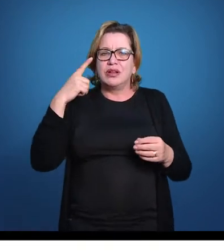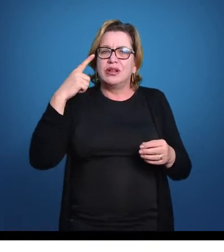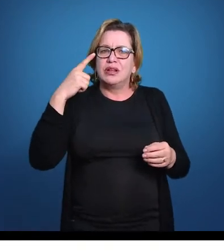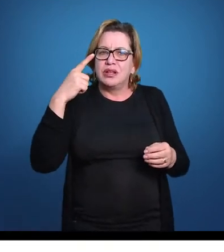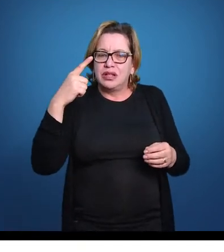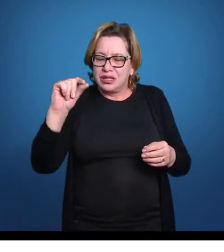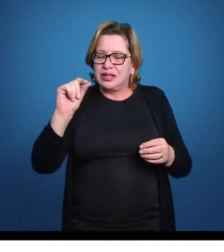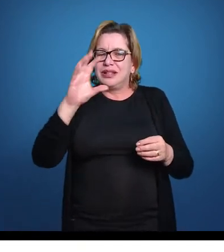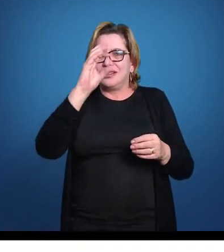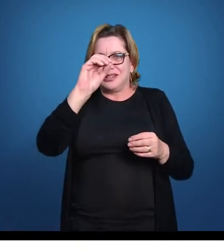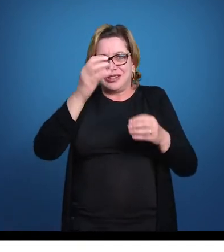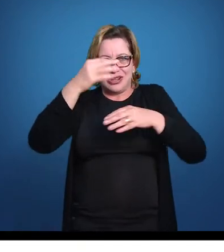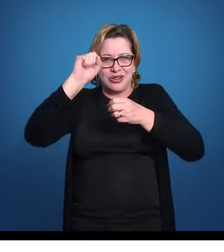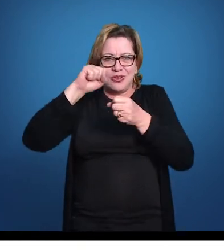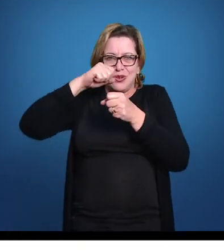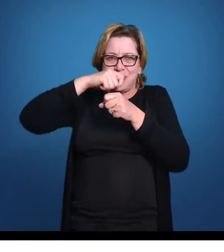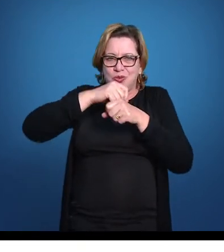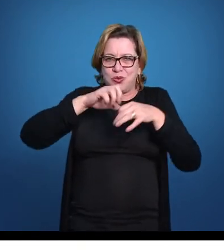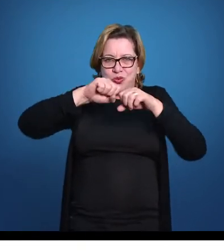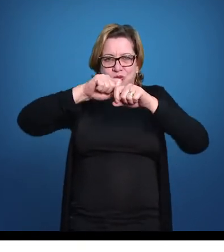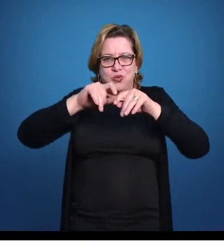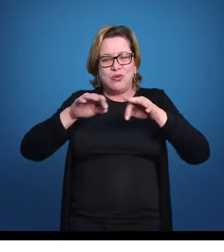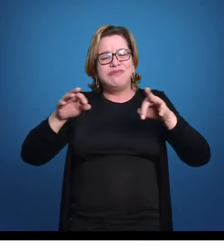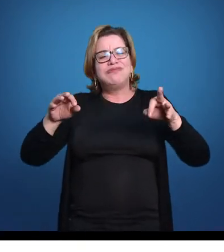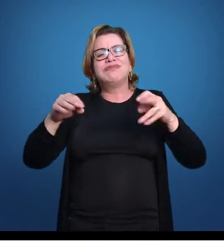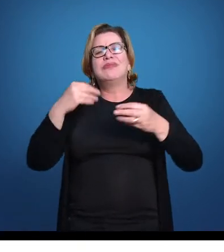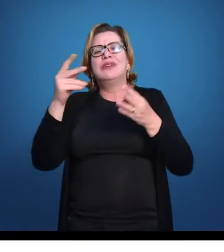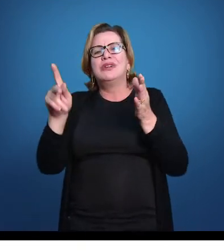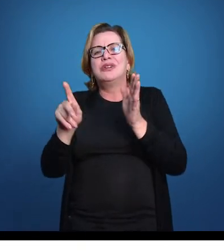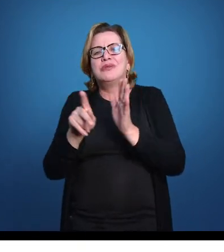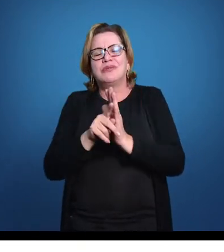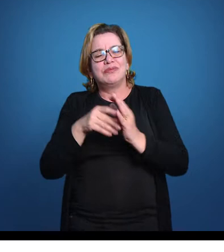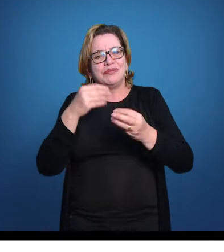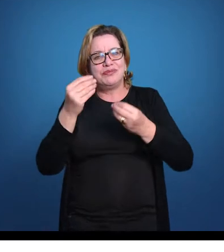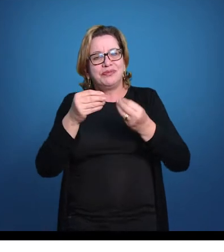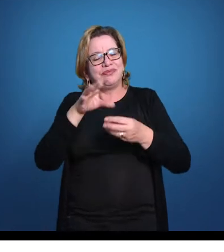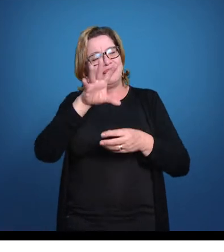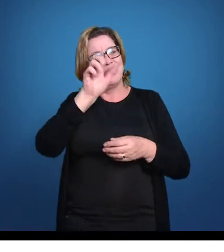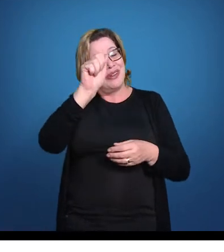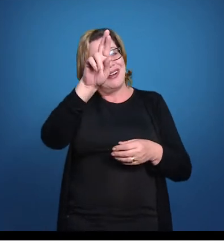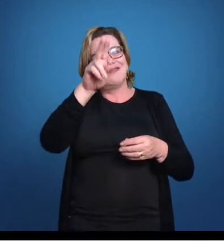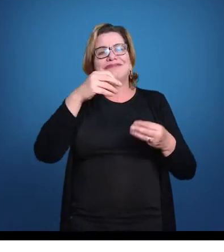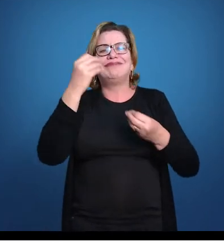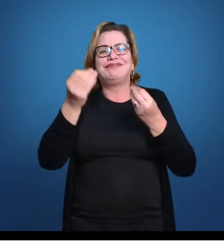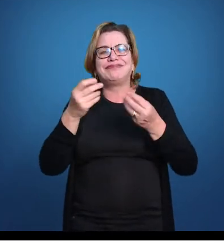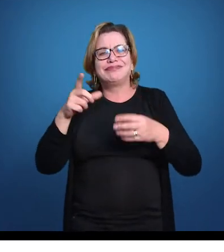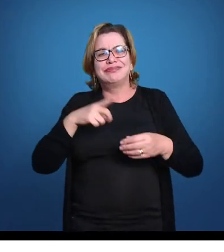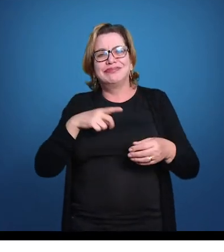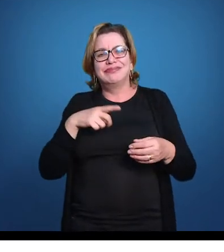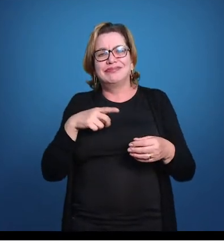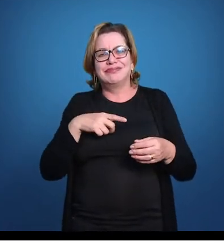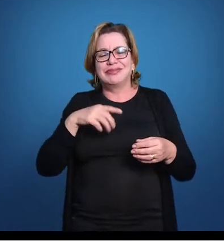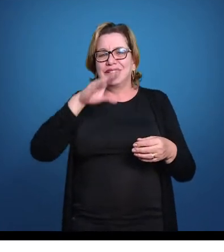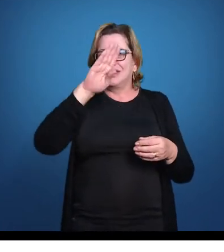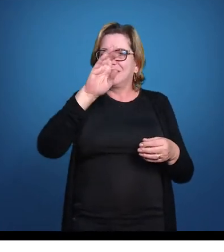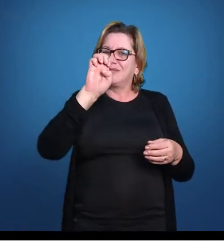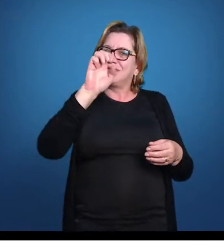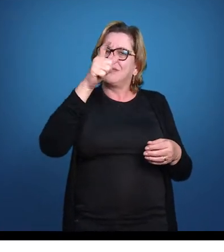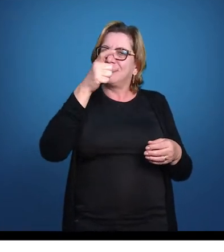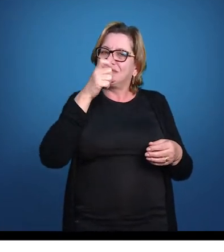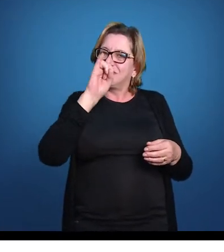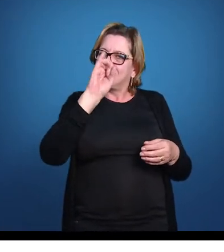extrair oxigênio para o sangue dele, ou seja, oxigenar os tecidos dele a partir do ar que tem na bexiga natatória.